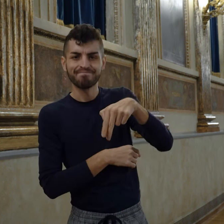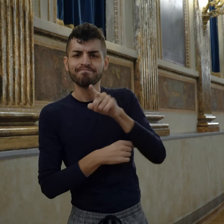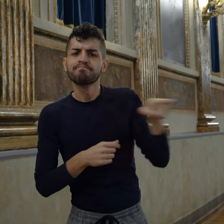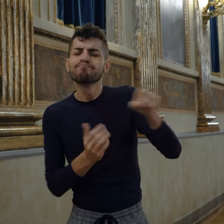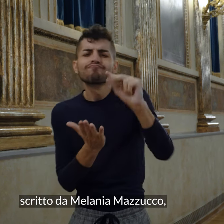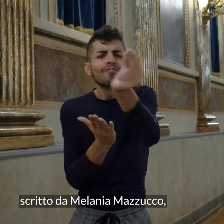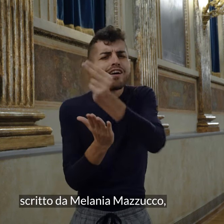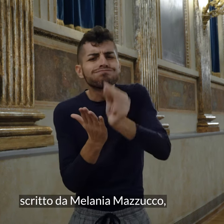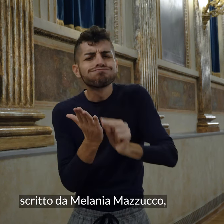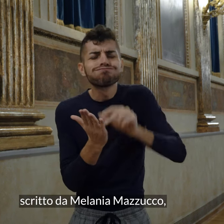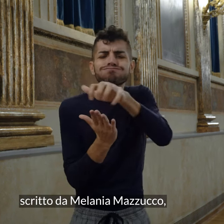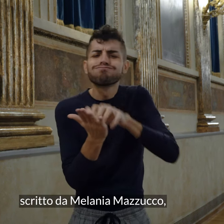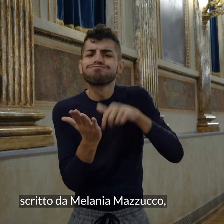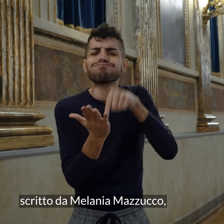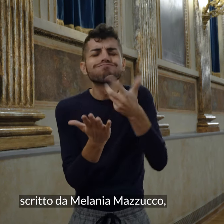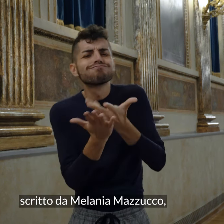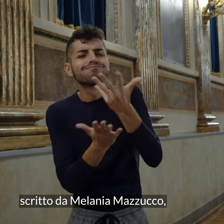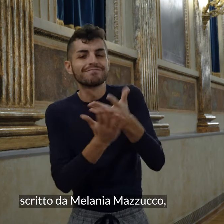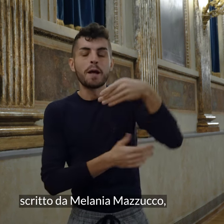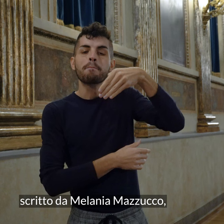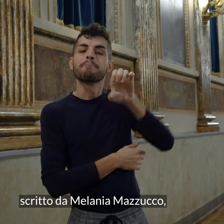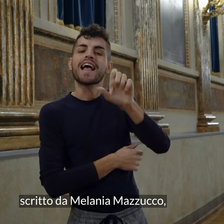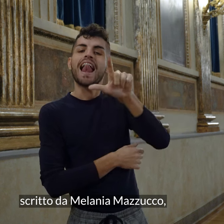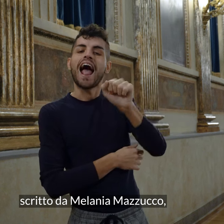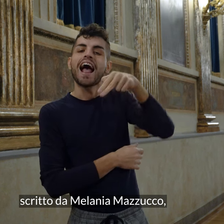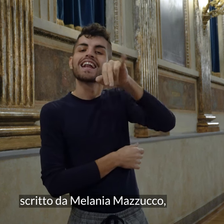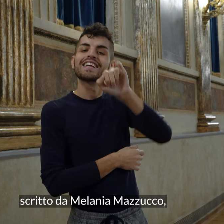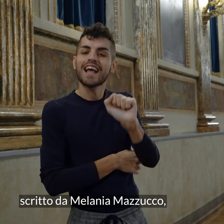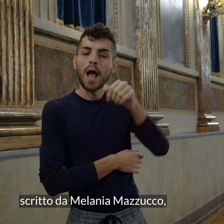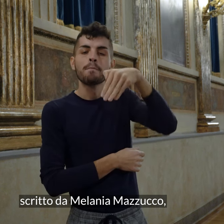scritto da Melania Mazzucco